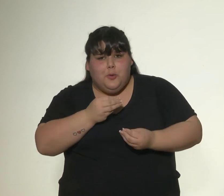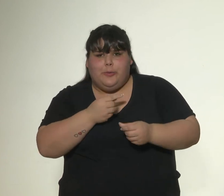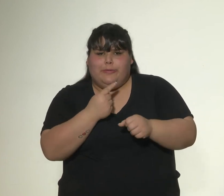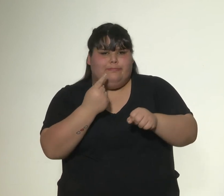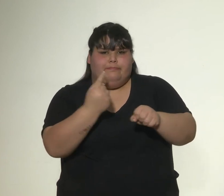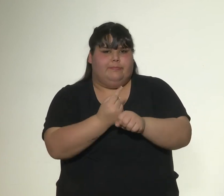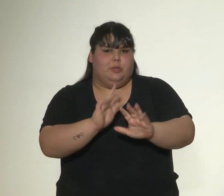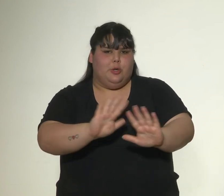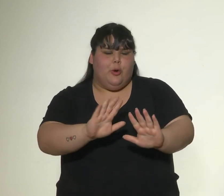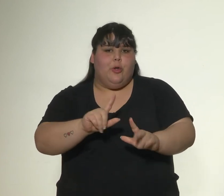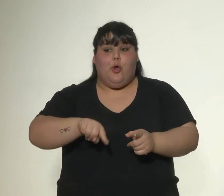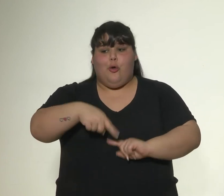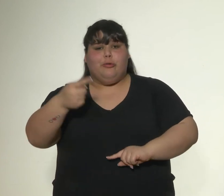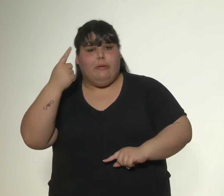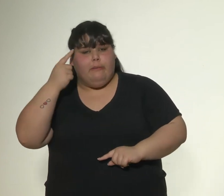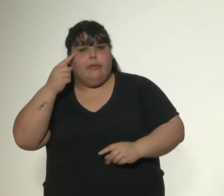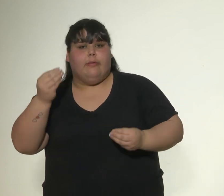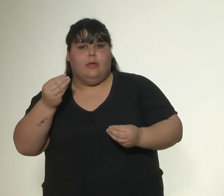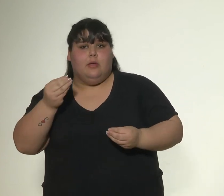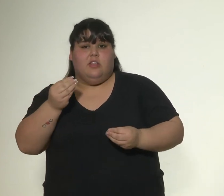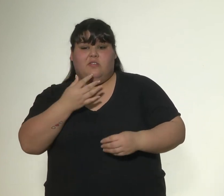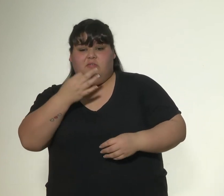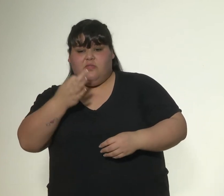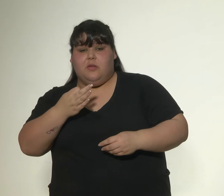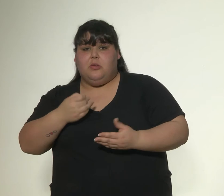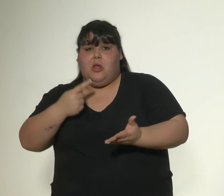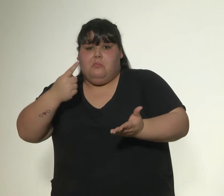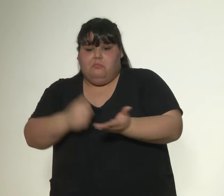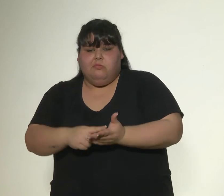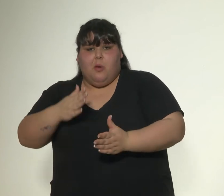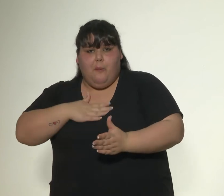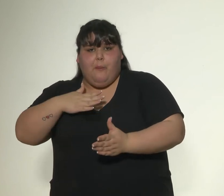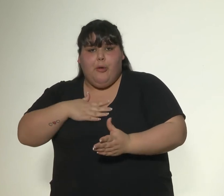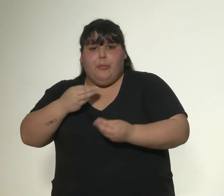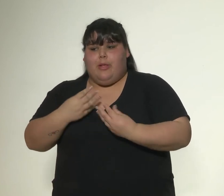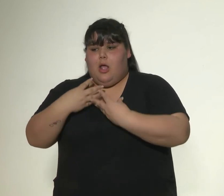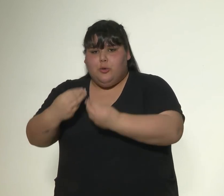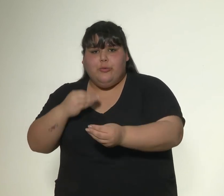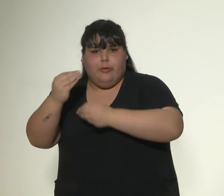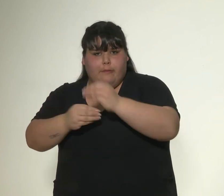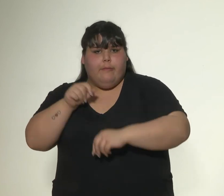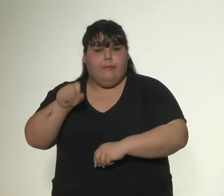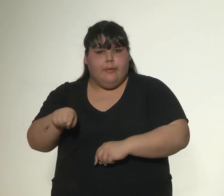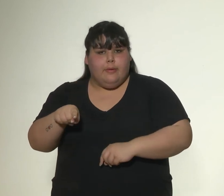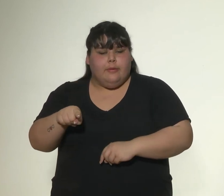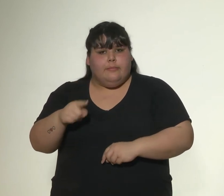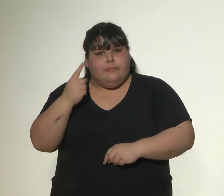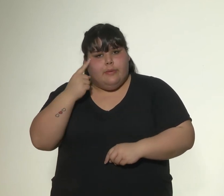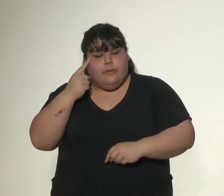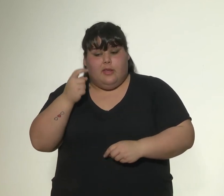ayudadas. Otras niegan la realidad porque necesitan ayudar a sus familias y creen